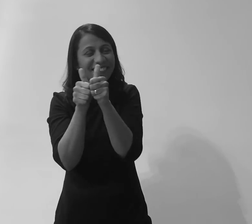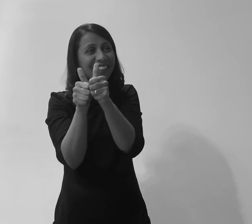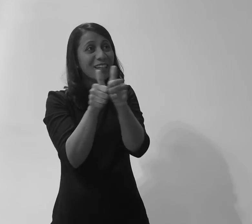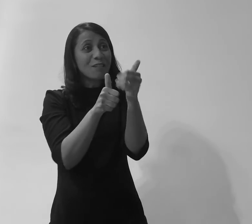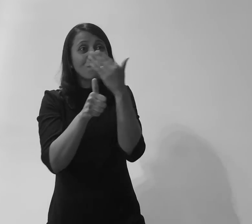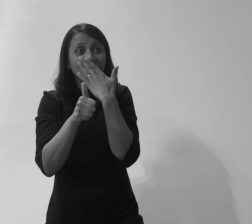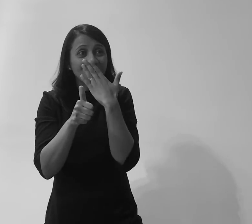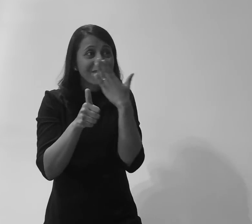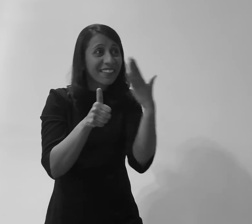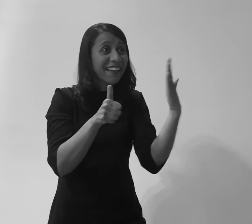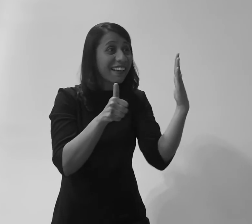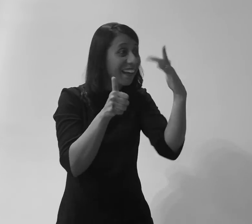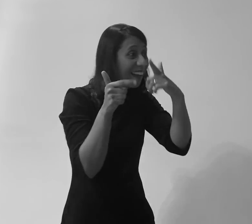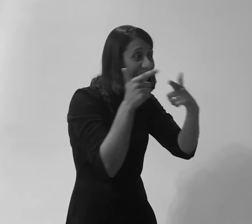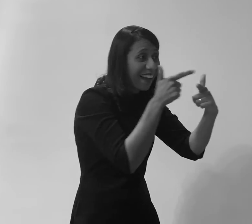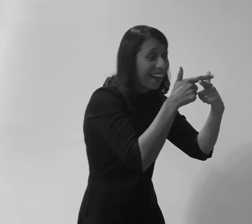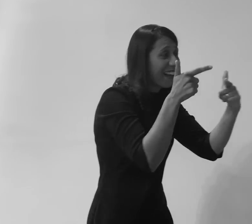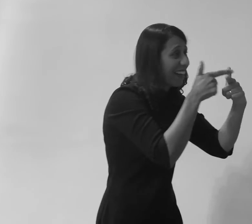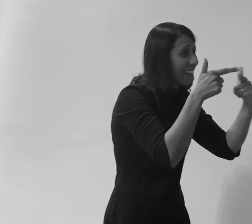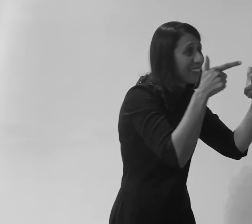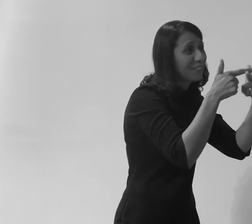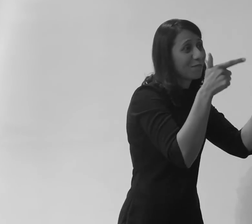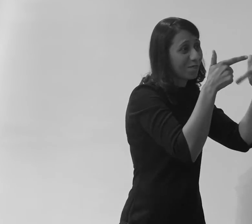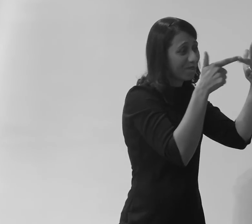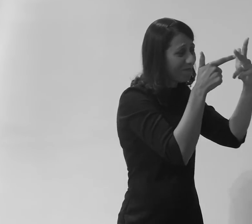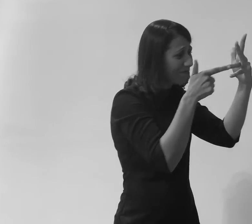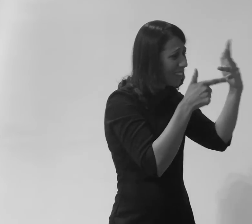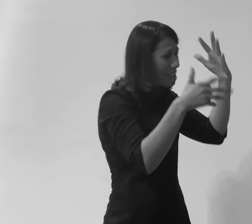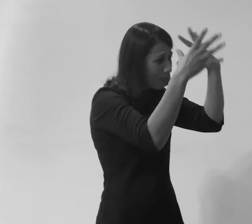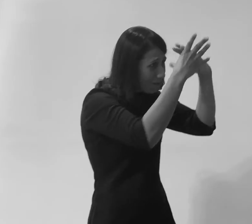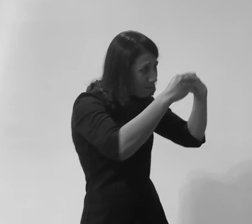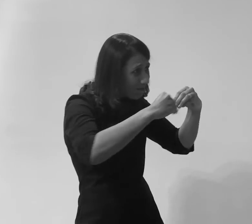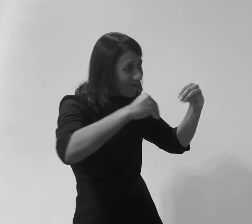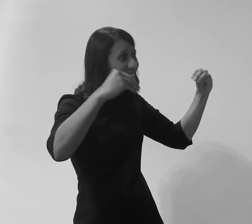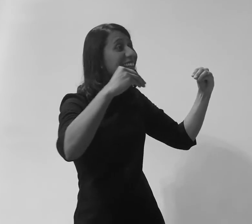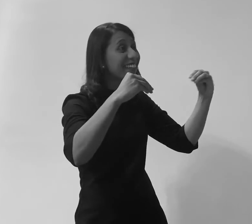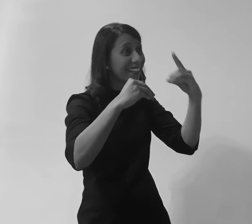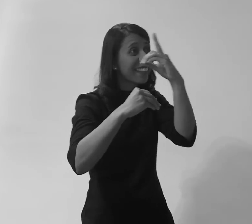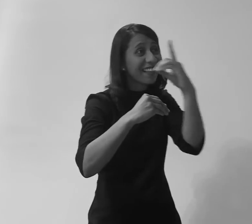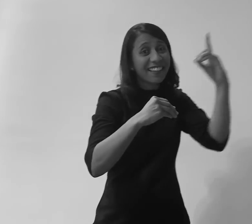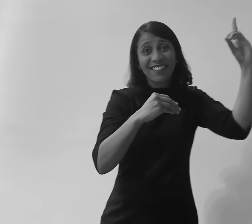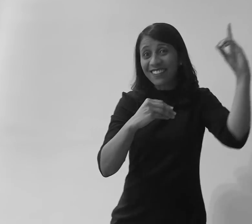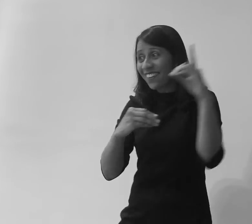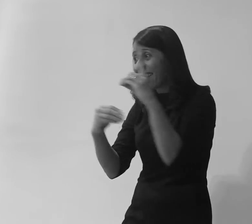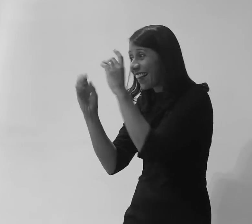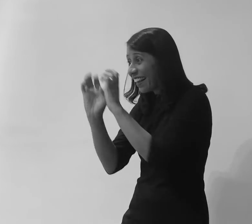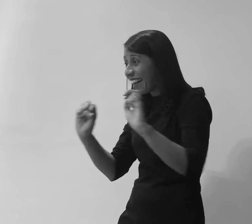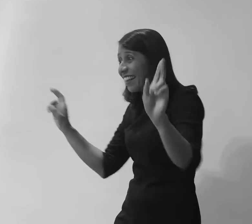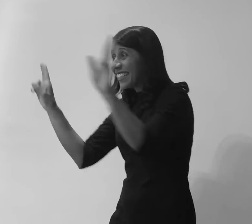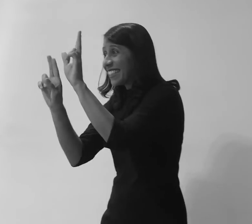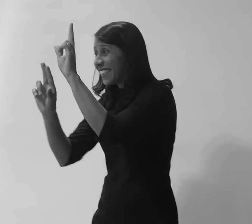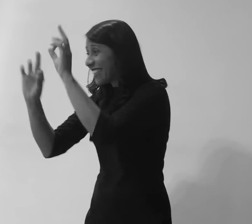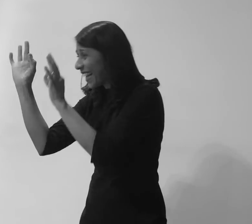Prometi que em suas provas lá vou estar Prometi preparar-vos o lugar